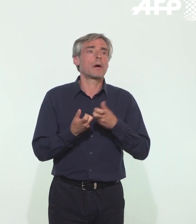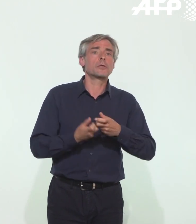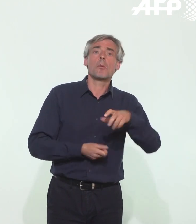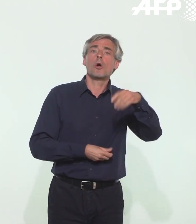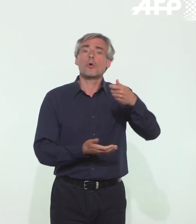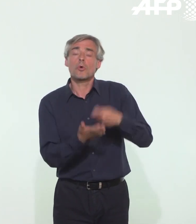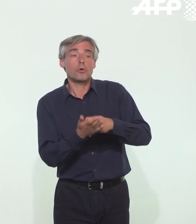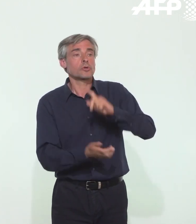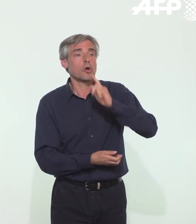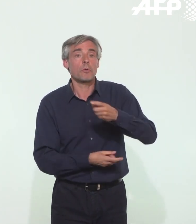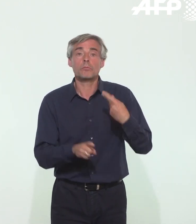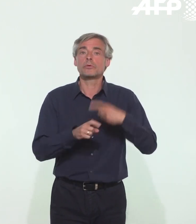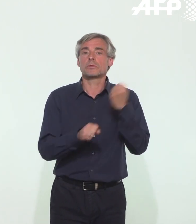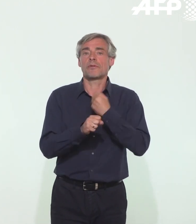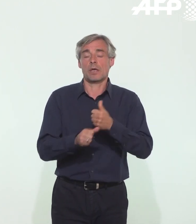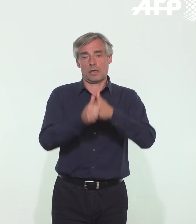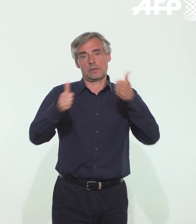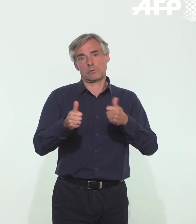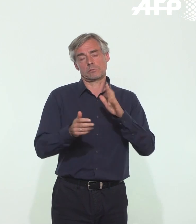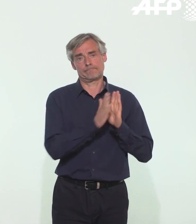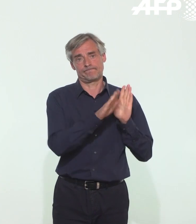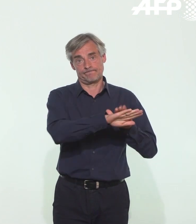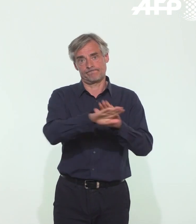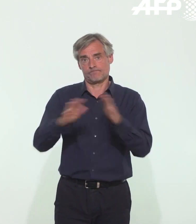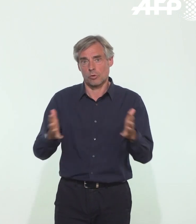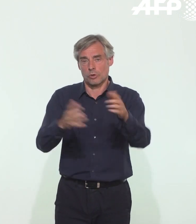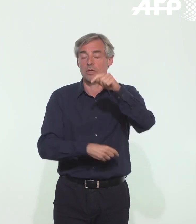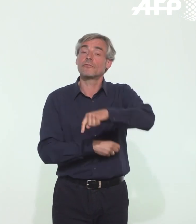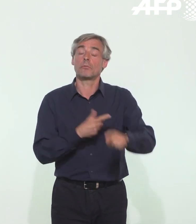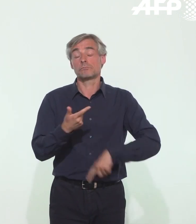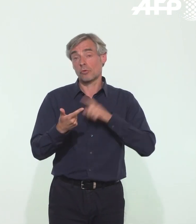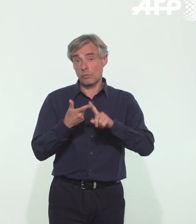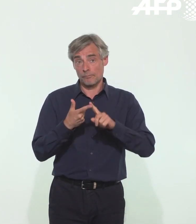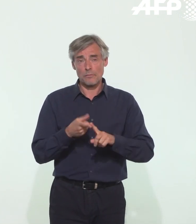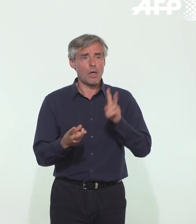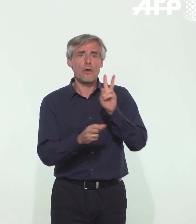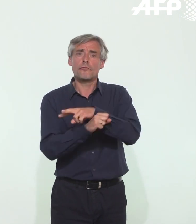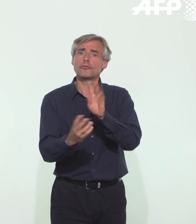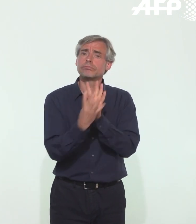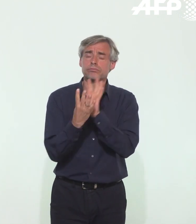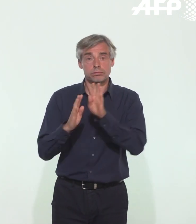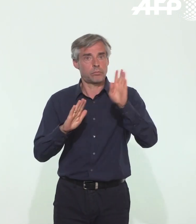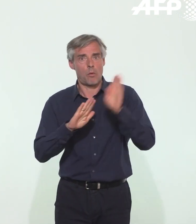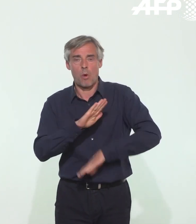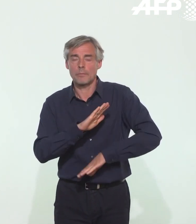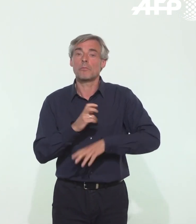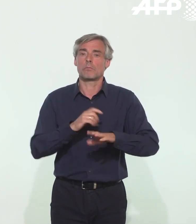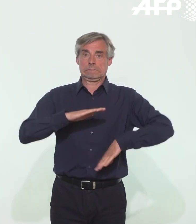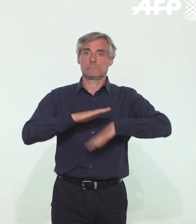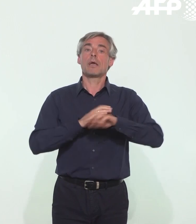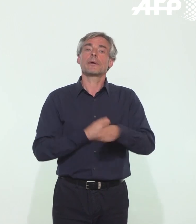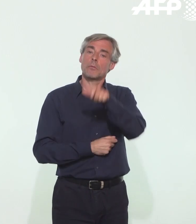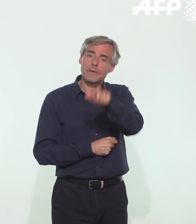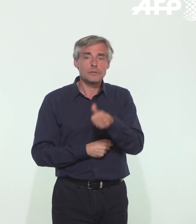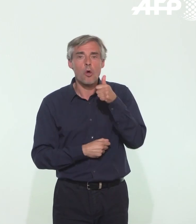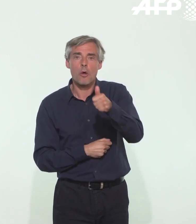le télétravail, qui est évidemment encore fortement encouragé. Limiter les visites et ne pas recevoir évidemment de personnes